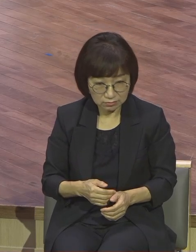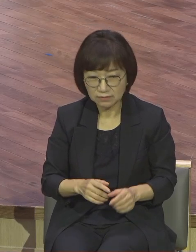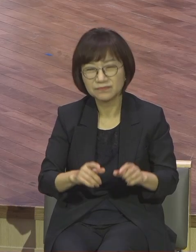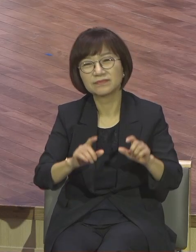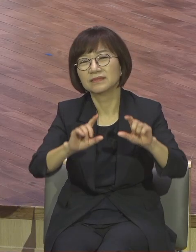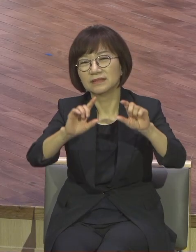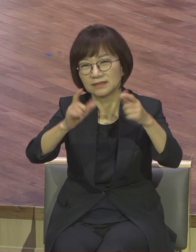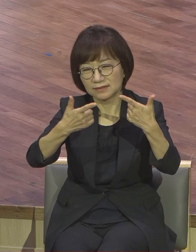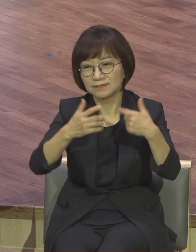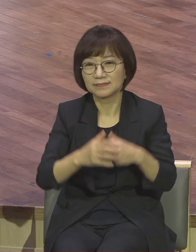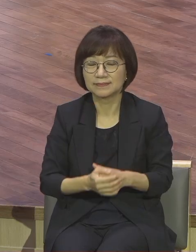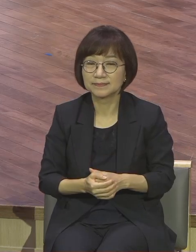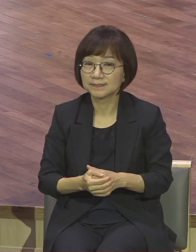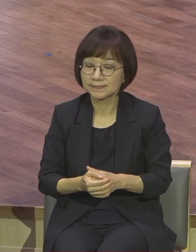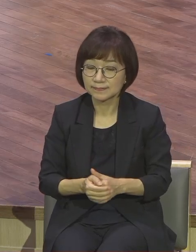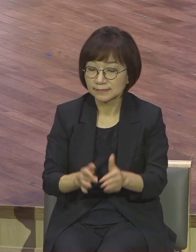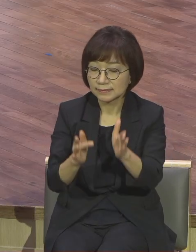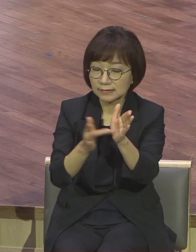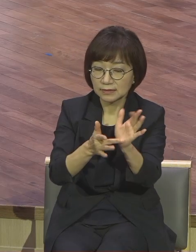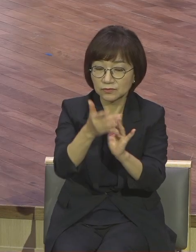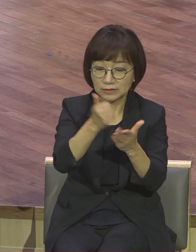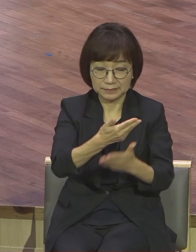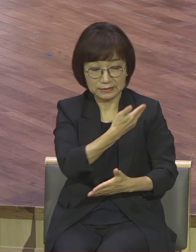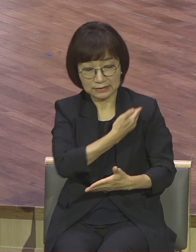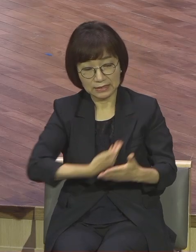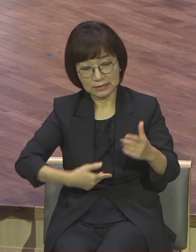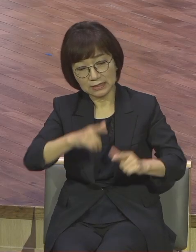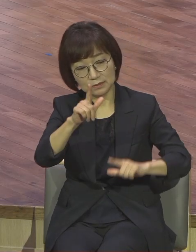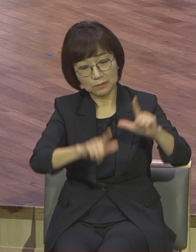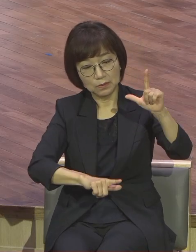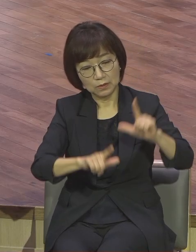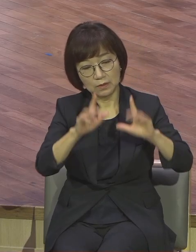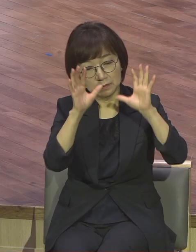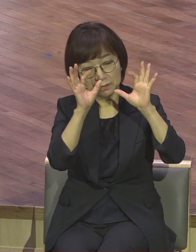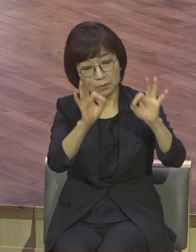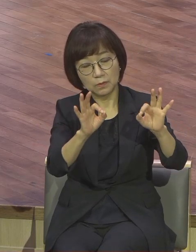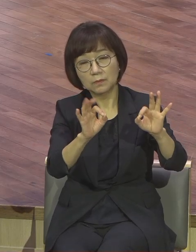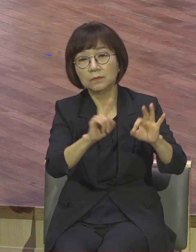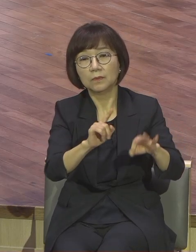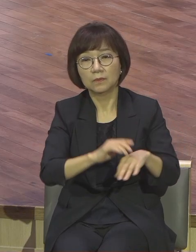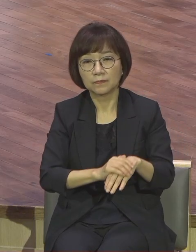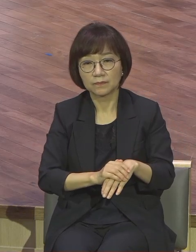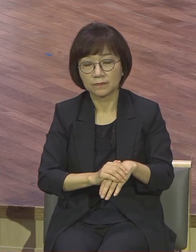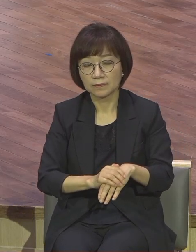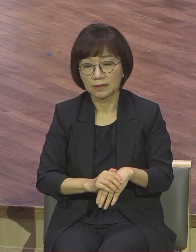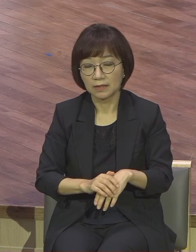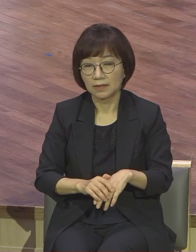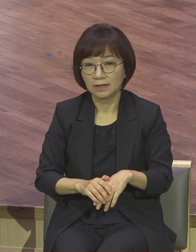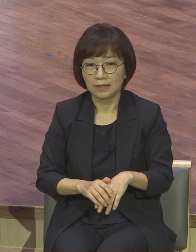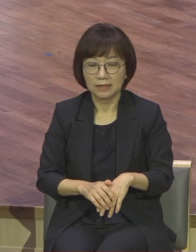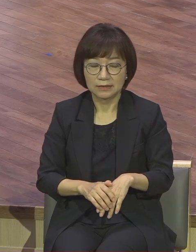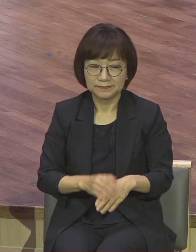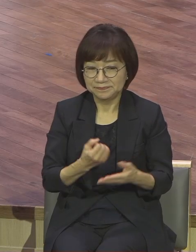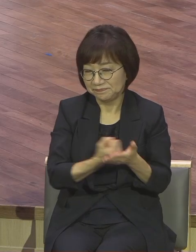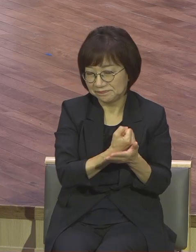예수님의 제자들의 모습이 지금 바로 이런 모습을 보여줍니다 지금 기독교인들이 하는 기도를 보면 주로 문제 터졌을 때